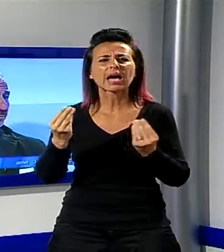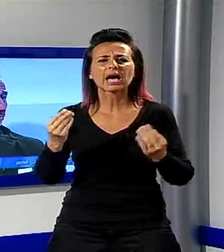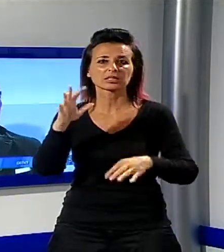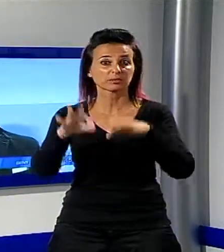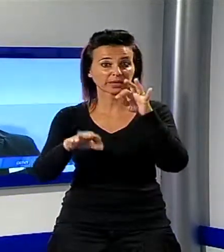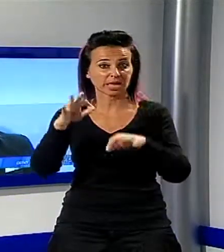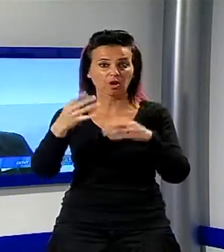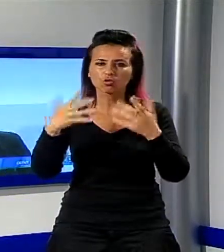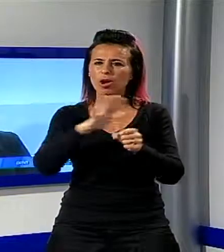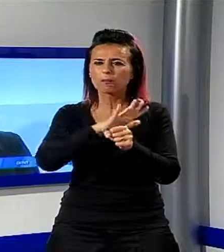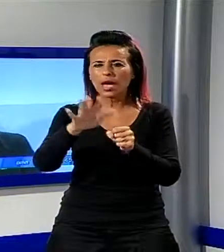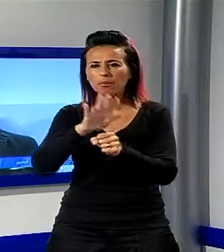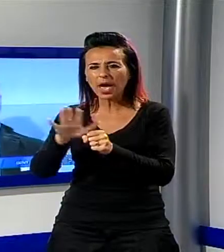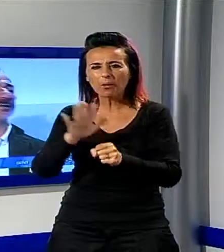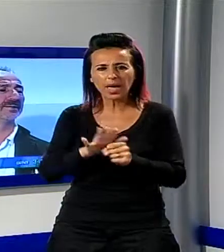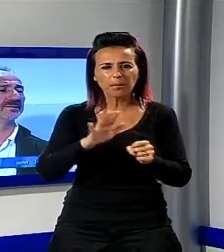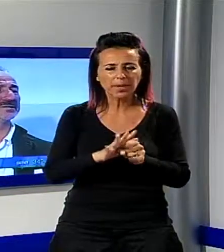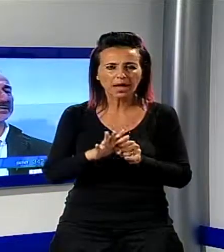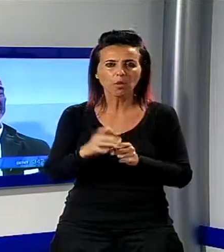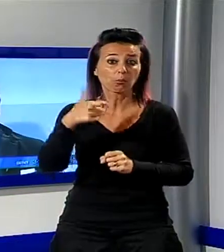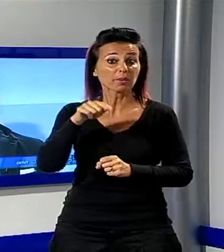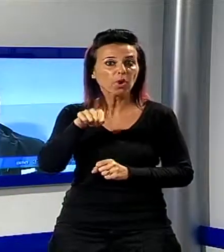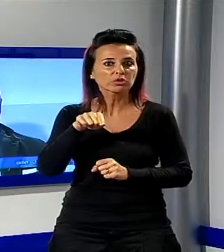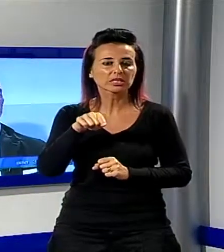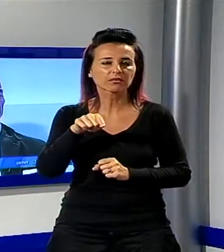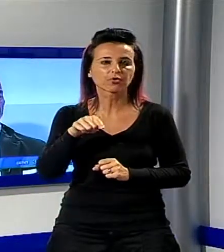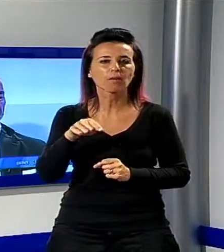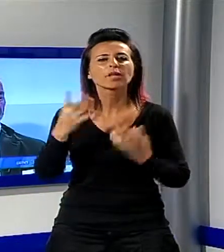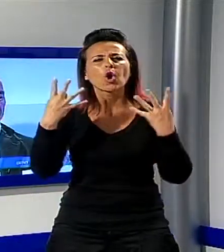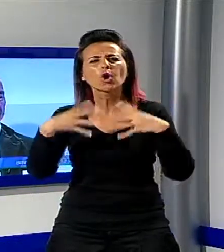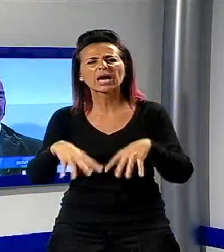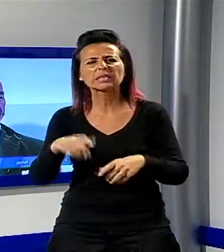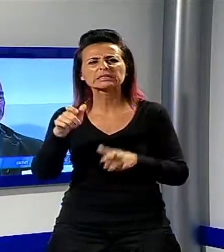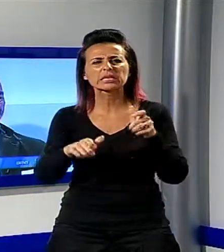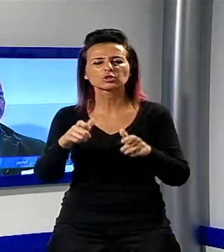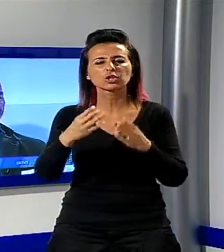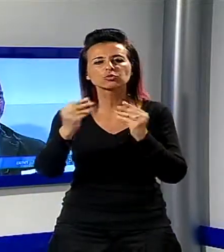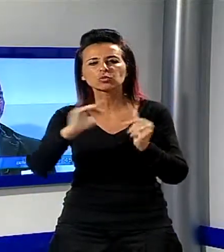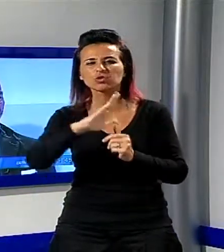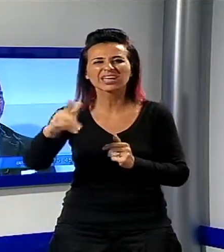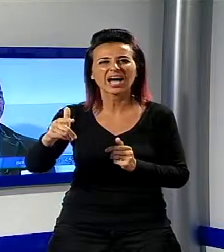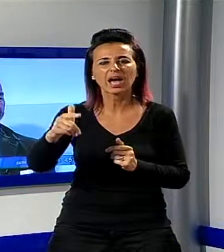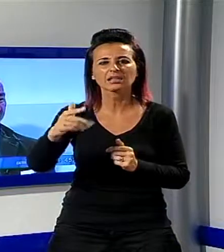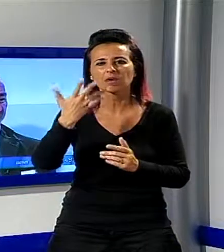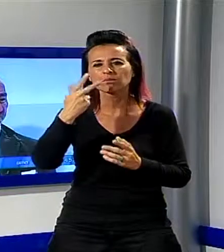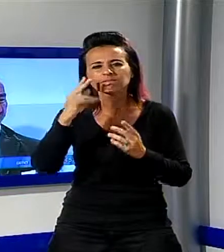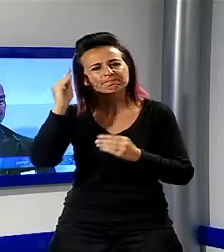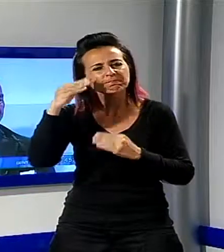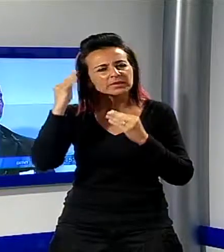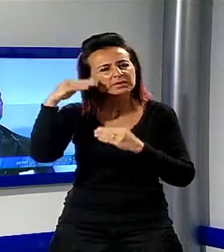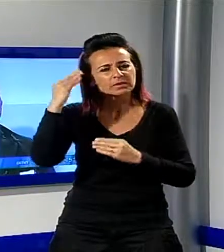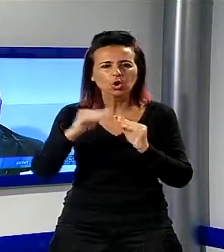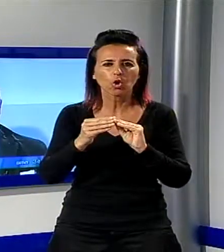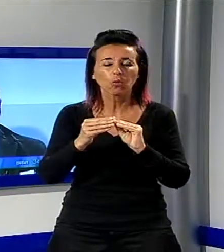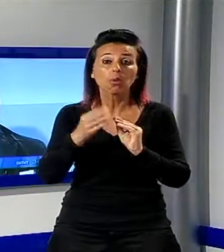molte date, sta spingendo l'organizzazione a studiare nuove soluzioni per venire incontro alla città e lucchesi. è parlato anche di un